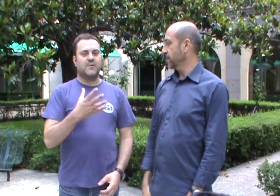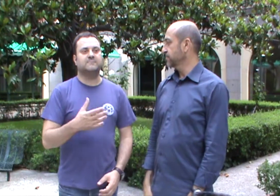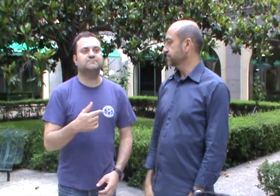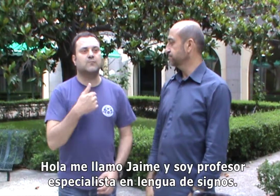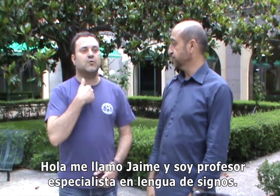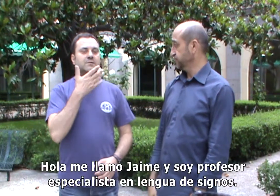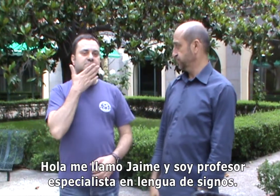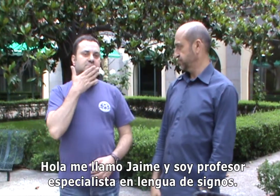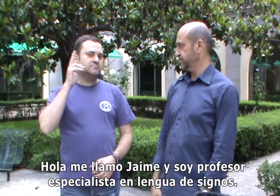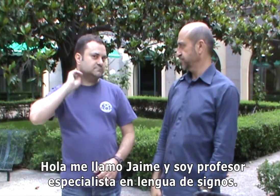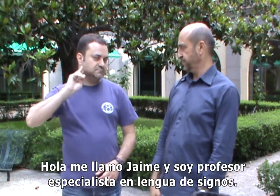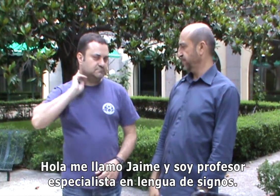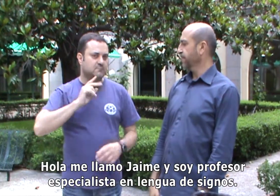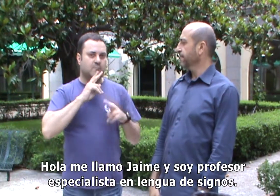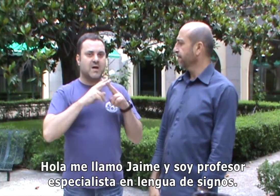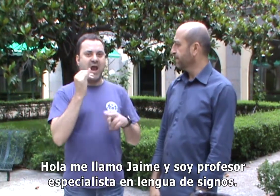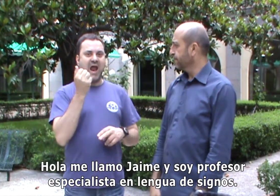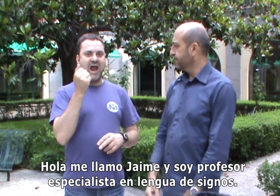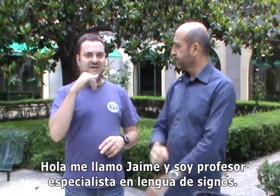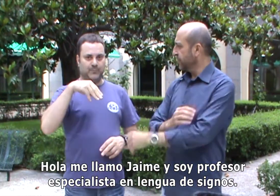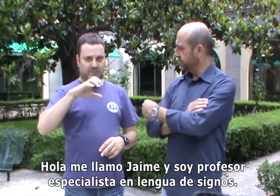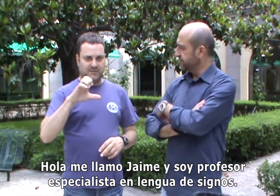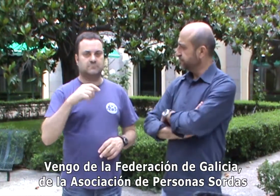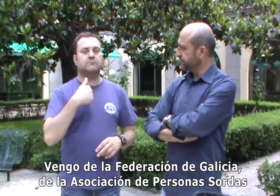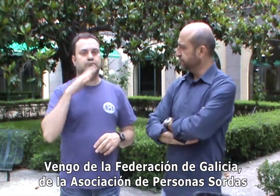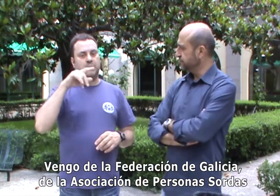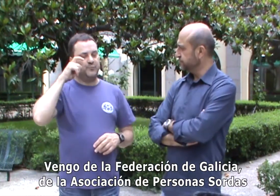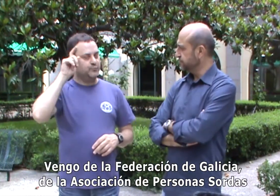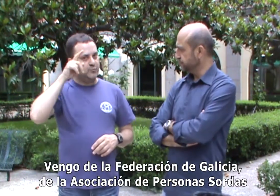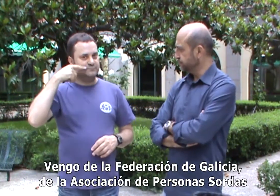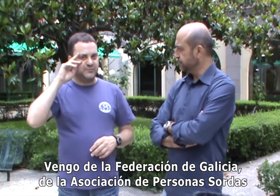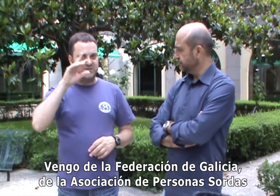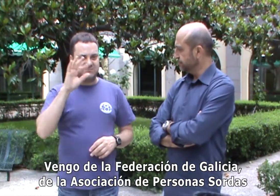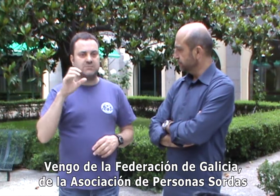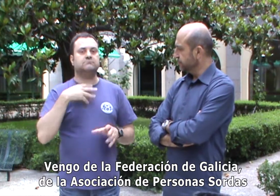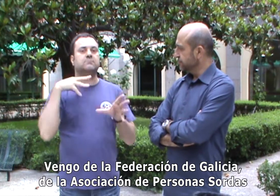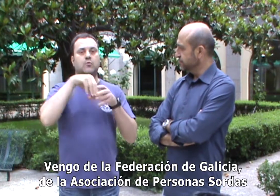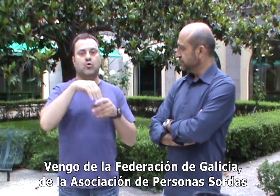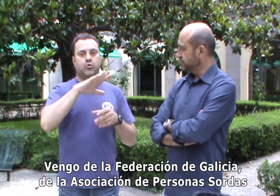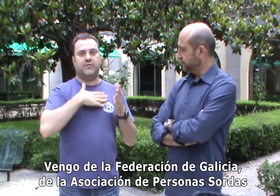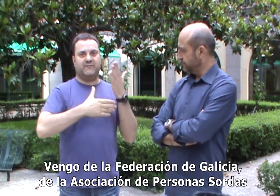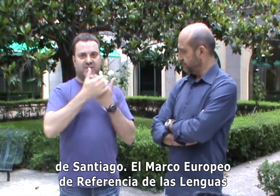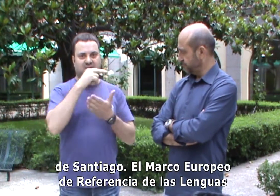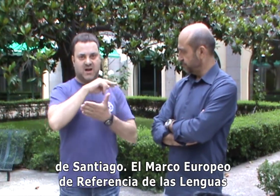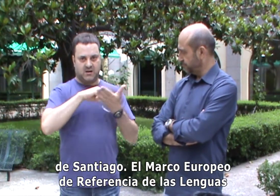Hola, me llamo Jaime y soy profesor especialista en lengua de signos. Vengo de la Federación de Galicia de la Asociación de Personas Sordas de Santiago.